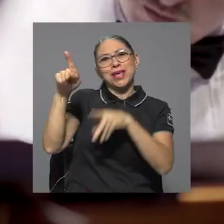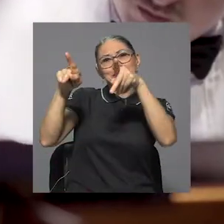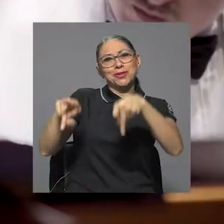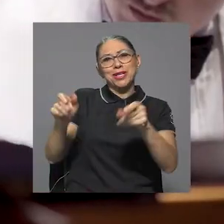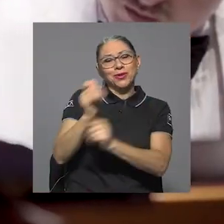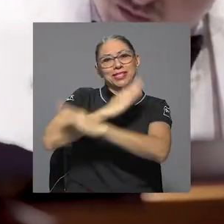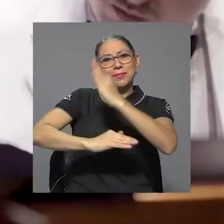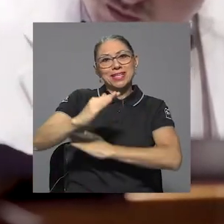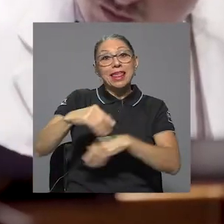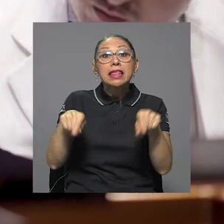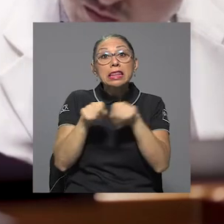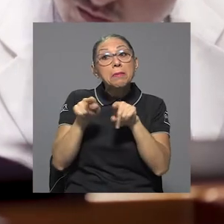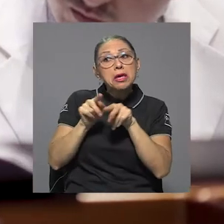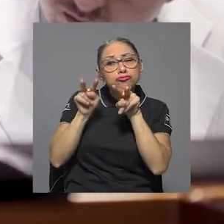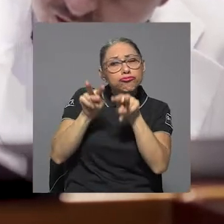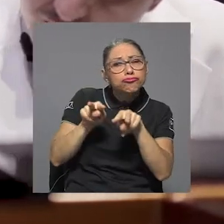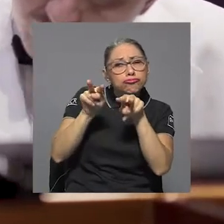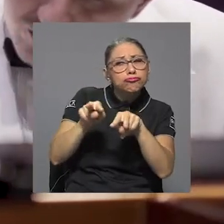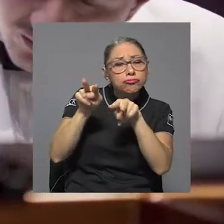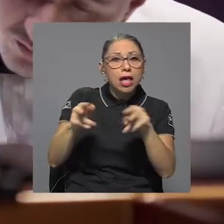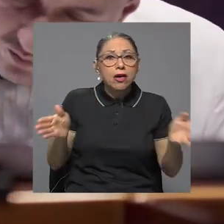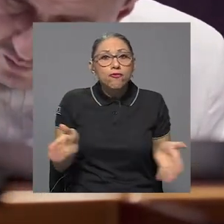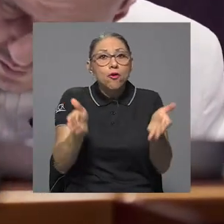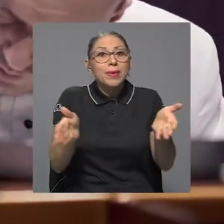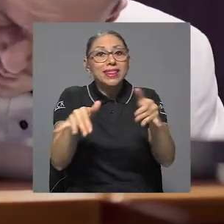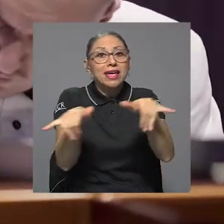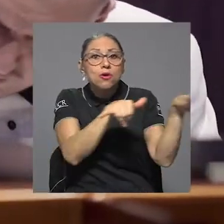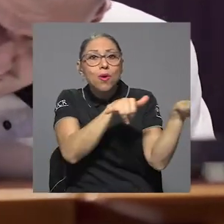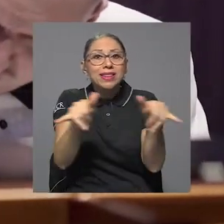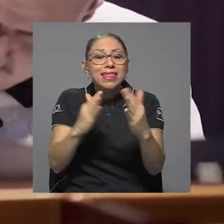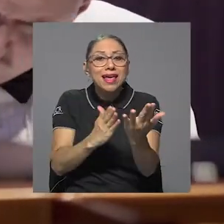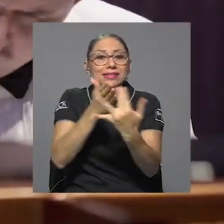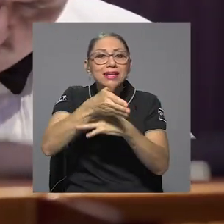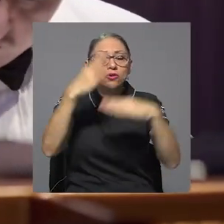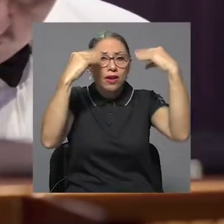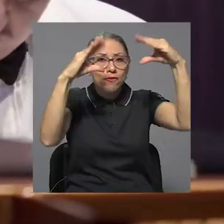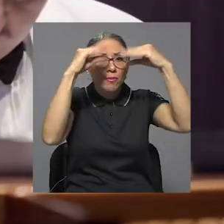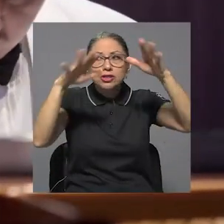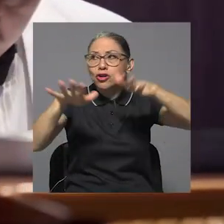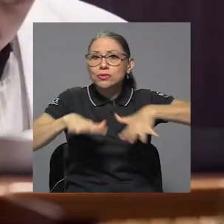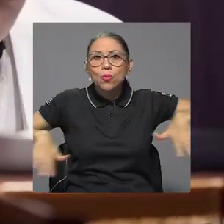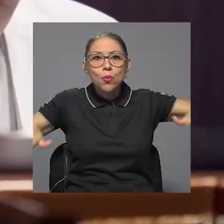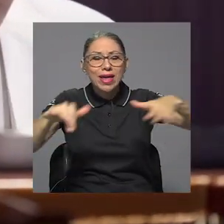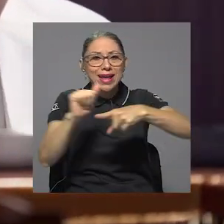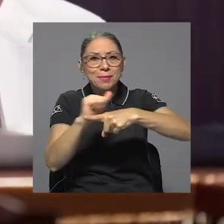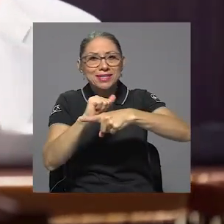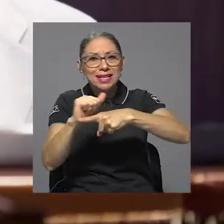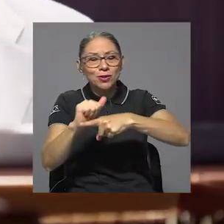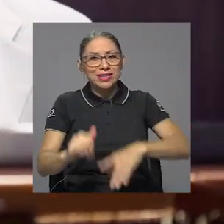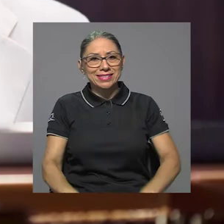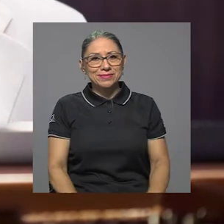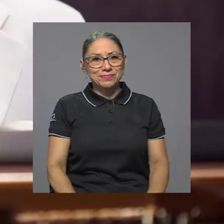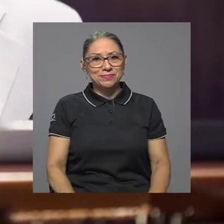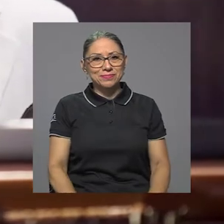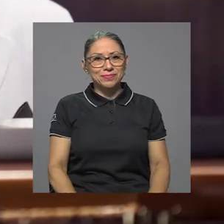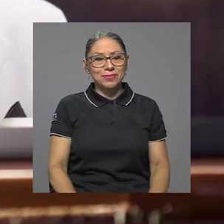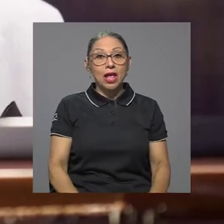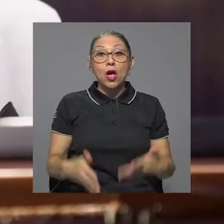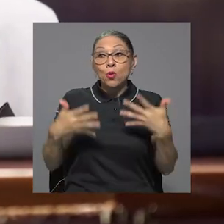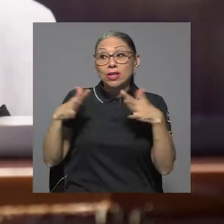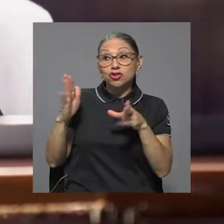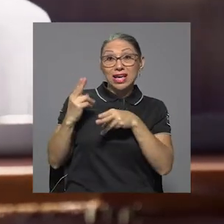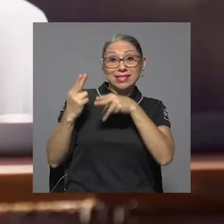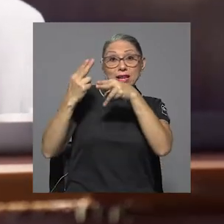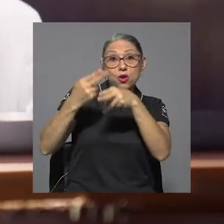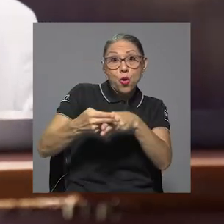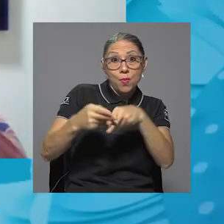también les brinda el seguimiento necesario y fomenta la igualdad de acceso a la información, espacio físico y capacitaciones. Posterior de que